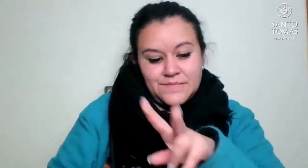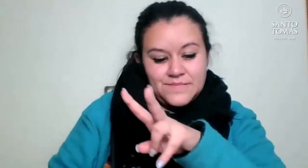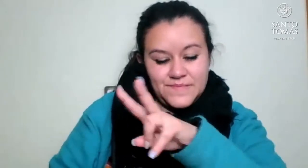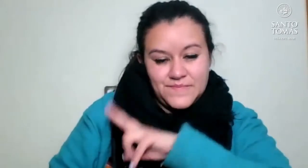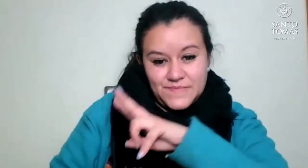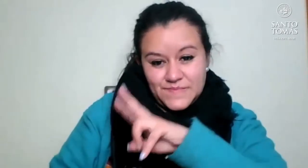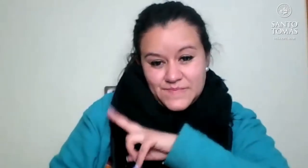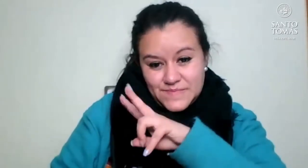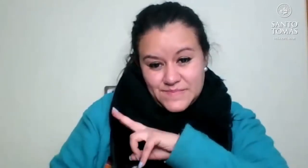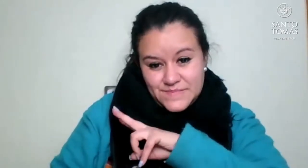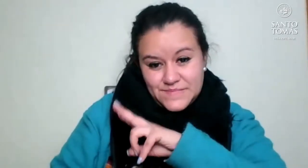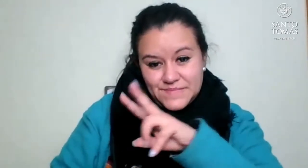Valparaíso.